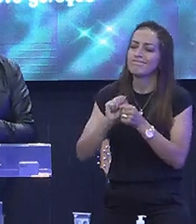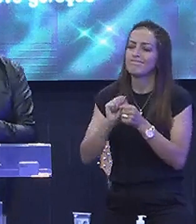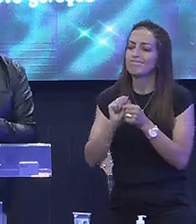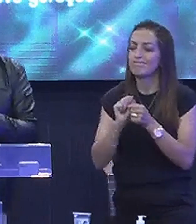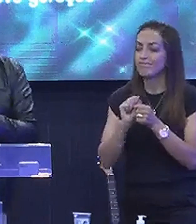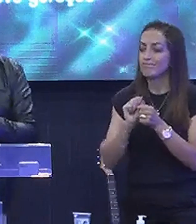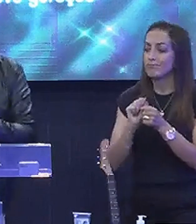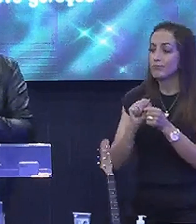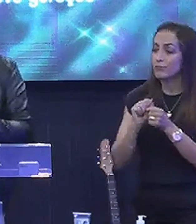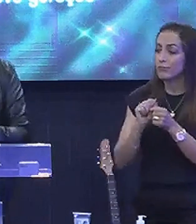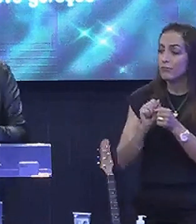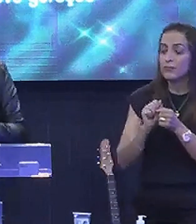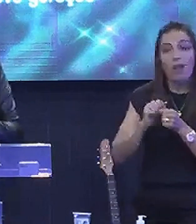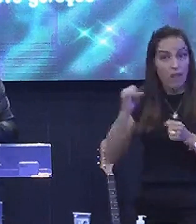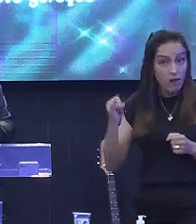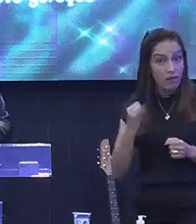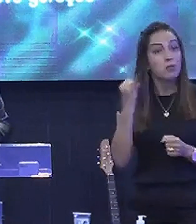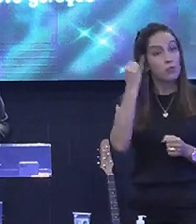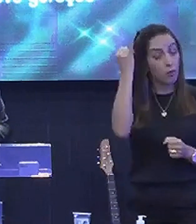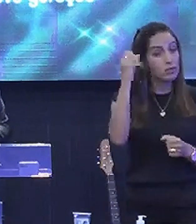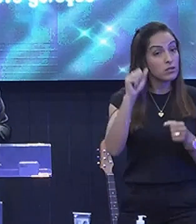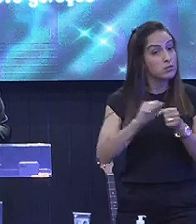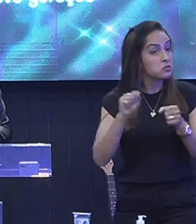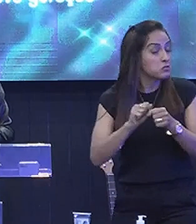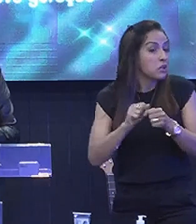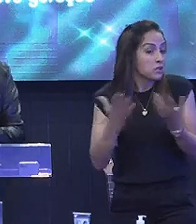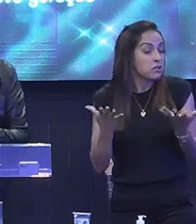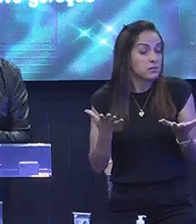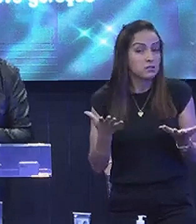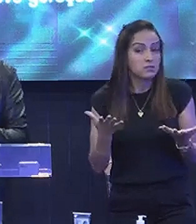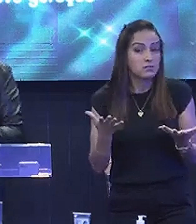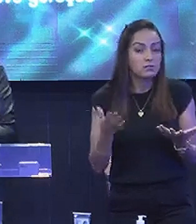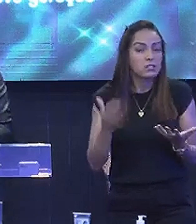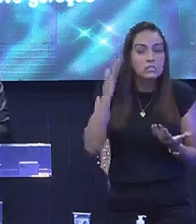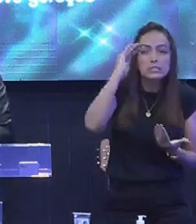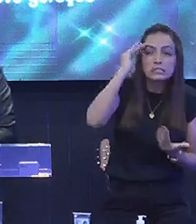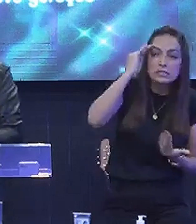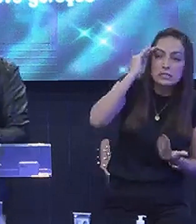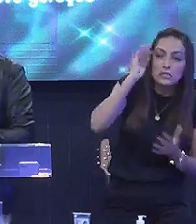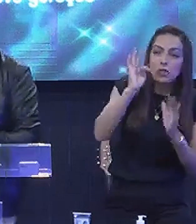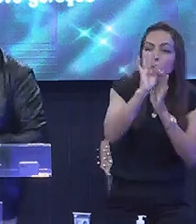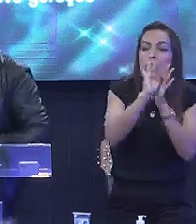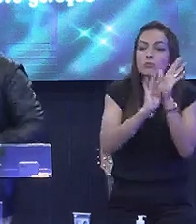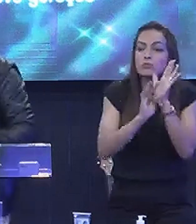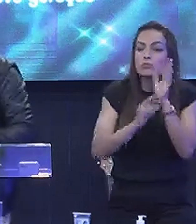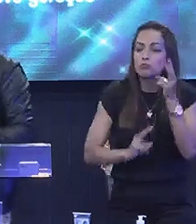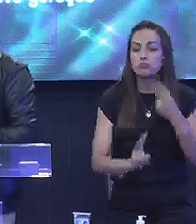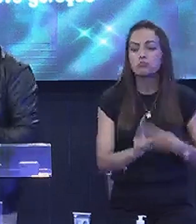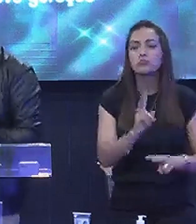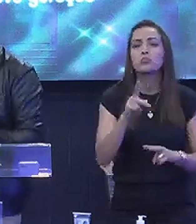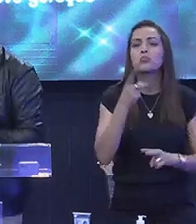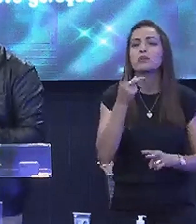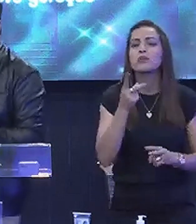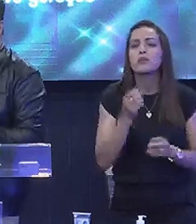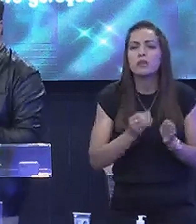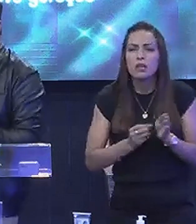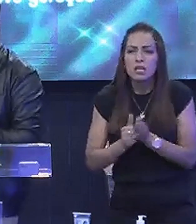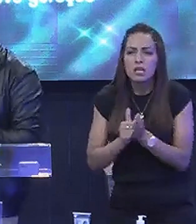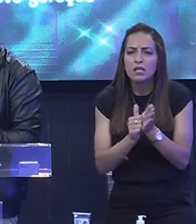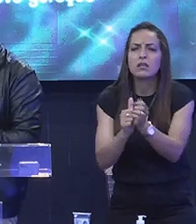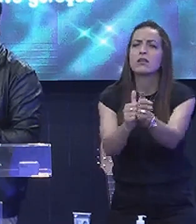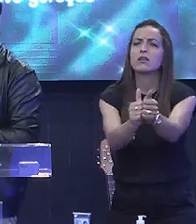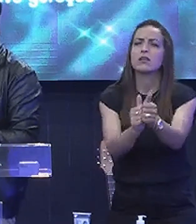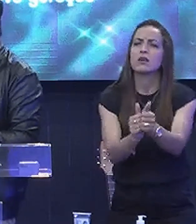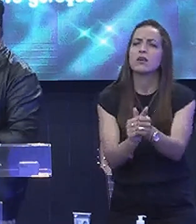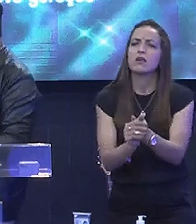E a gente E é importante Isso Faz parte Mas entenda O texto Continua dizendo Guia-me Por